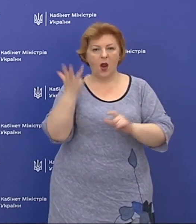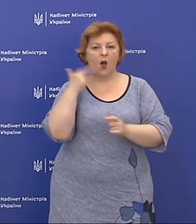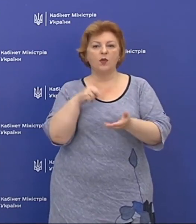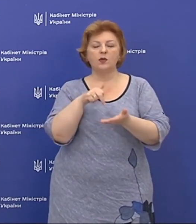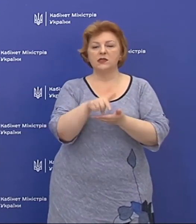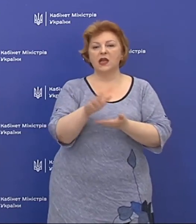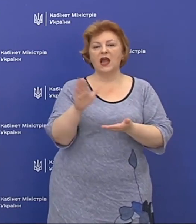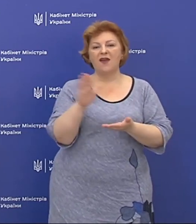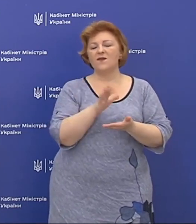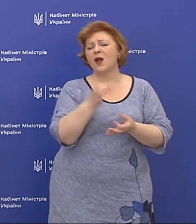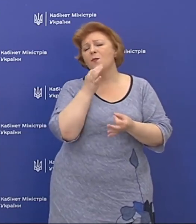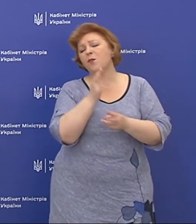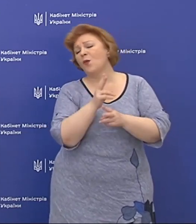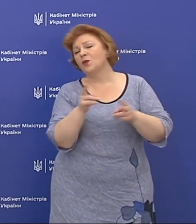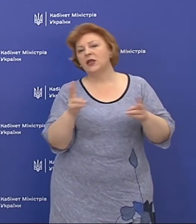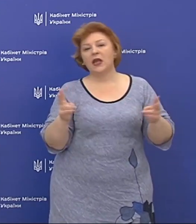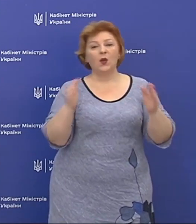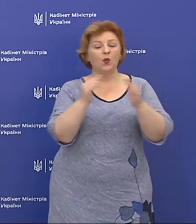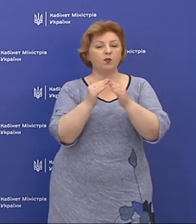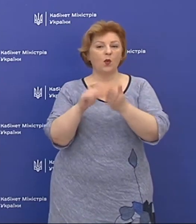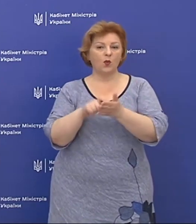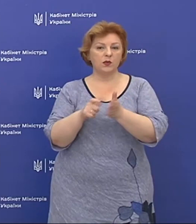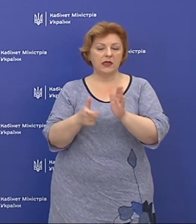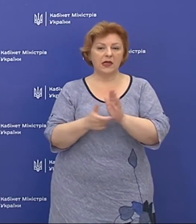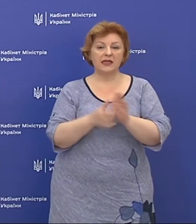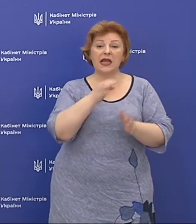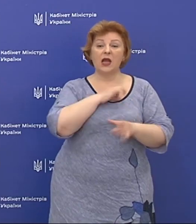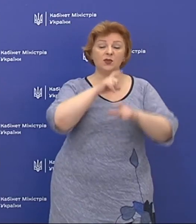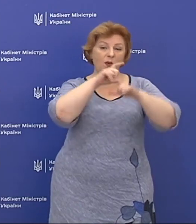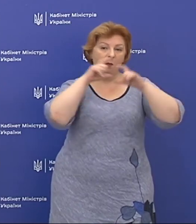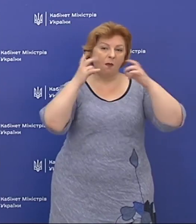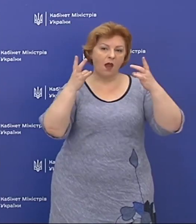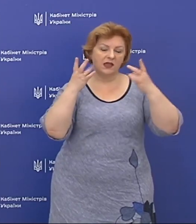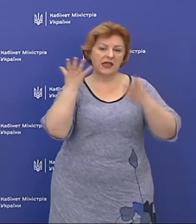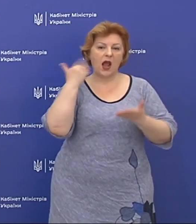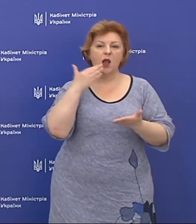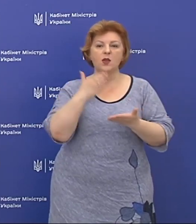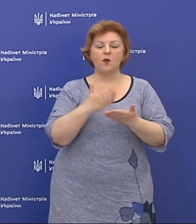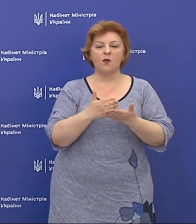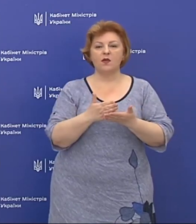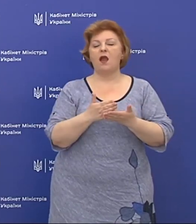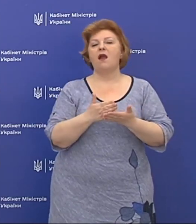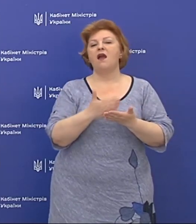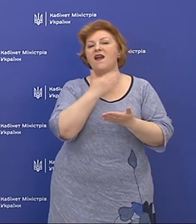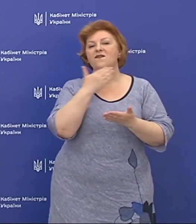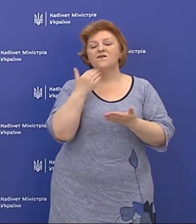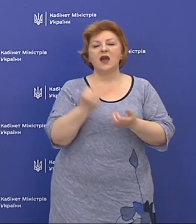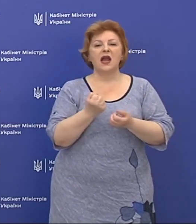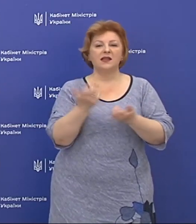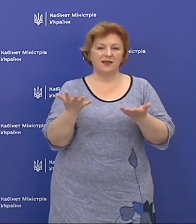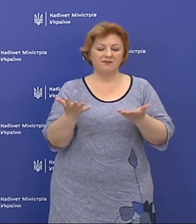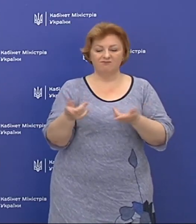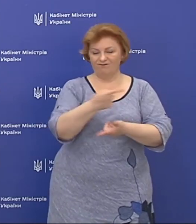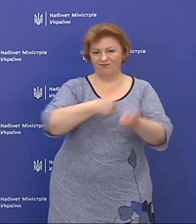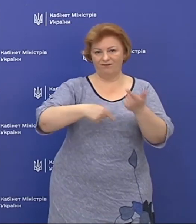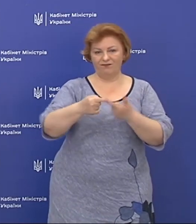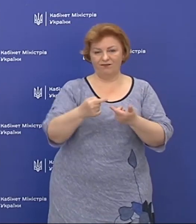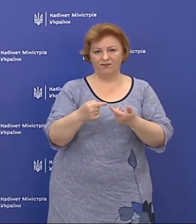в будь-яку будівлю, користування маскою, коли є велика кількість людей поруч,